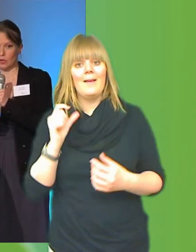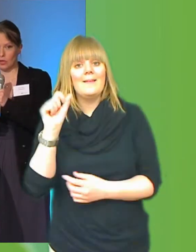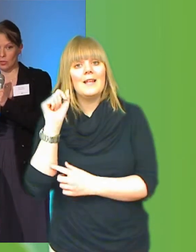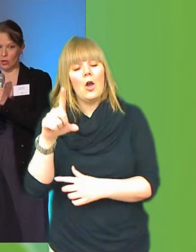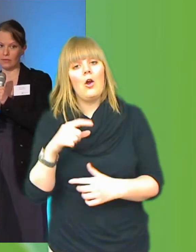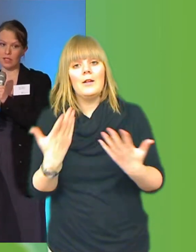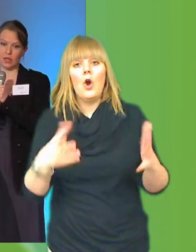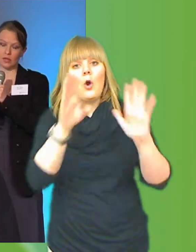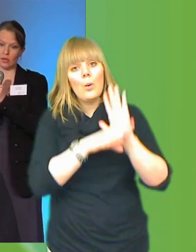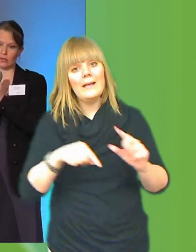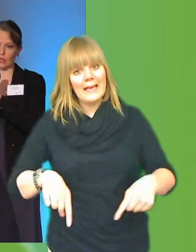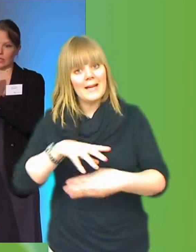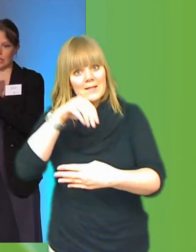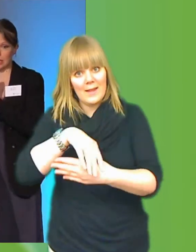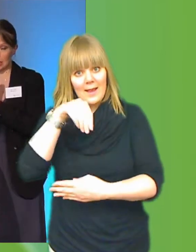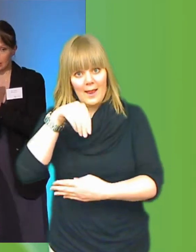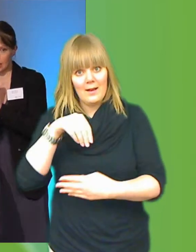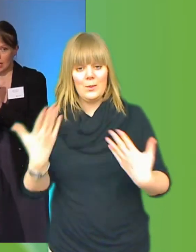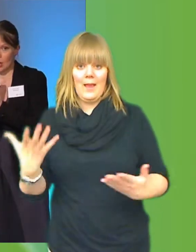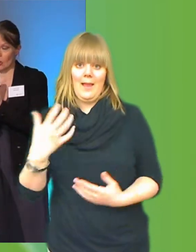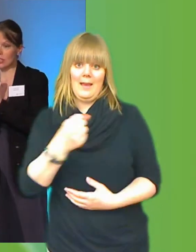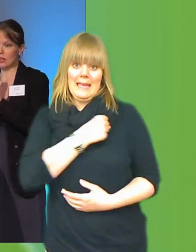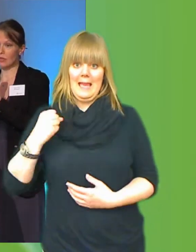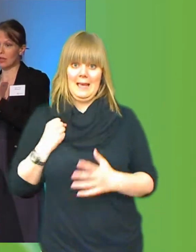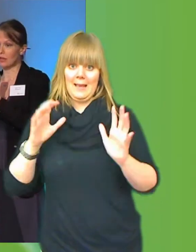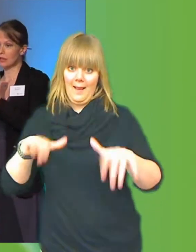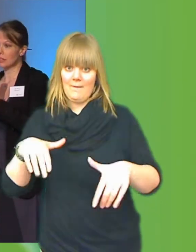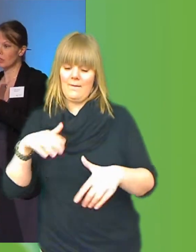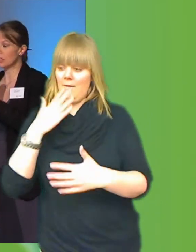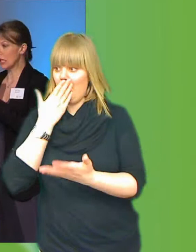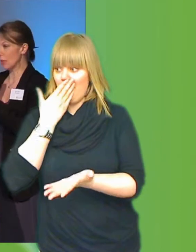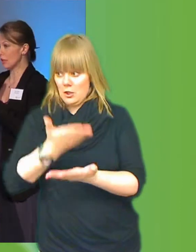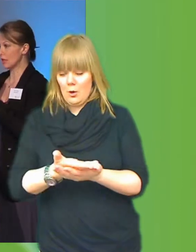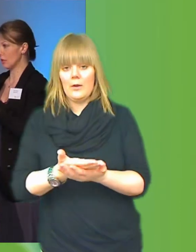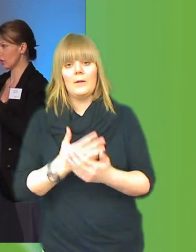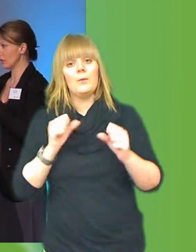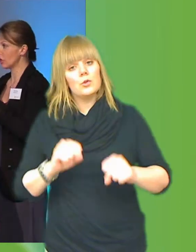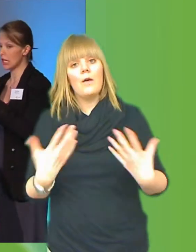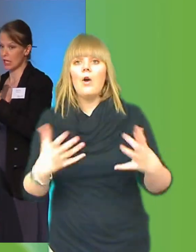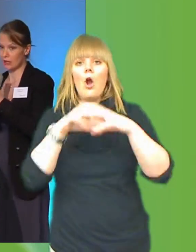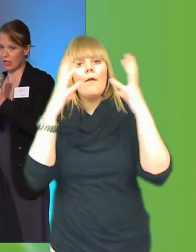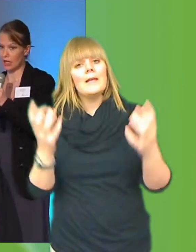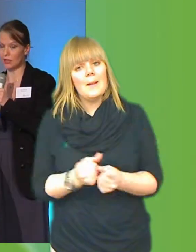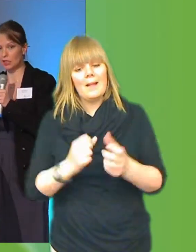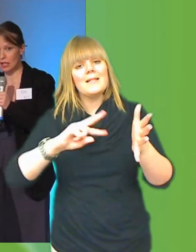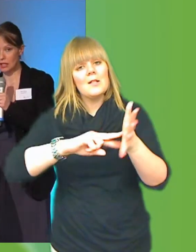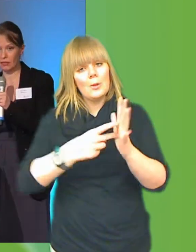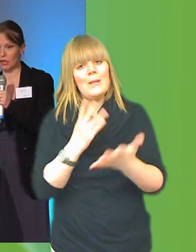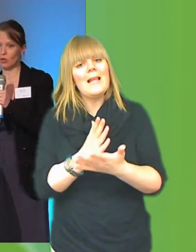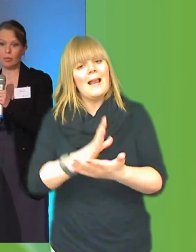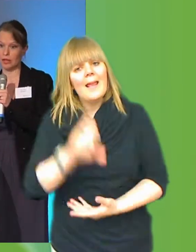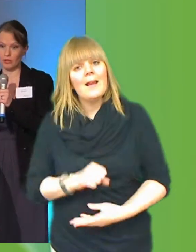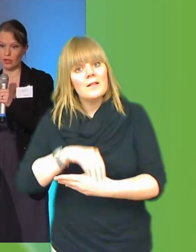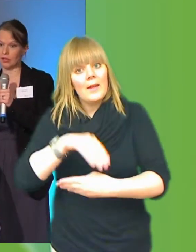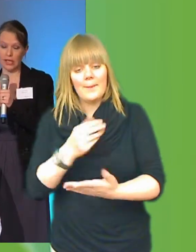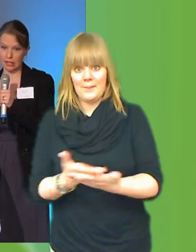Det är någonting som har aviserats av regeringen. Och det ska vara en övergripande strategi för hela Sverige. Alltså det ska inte